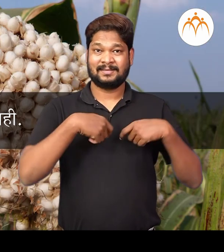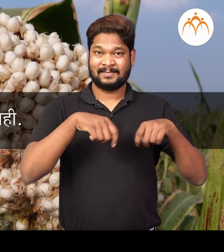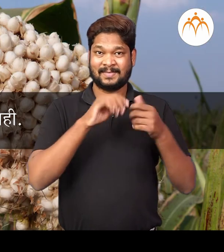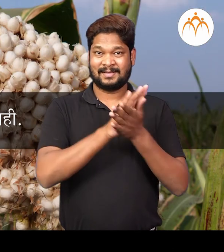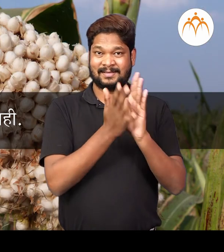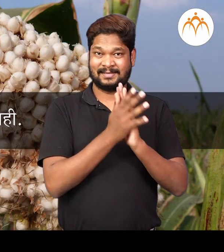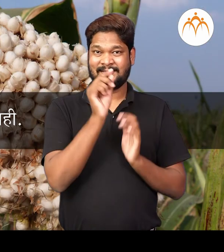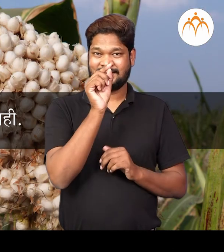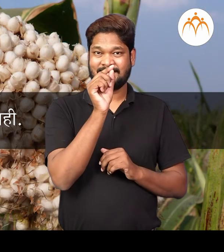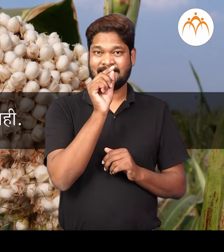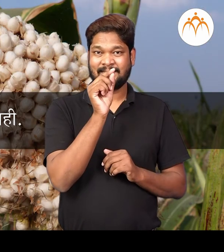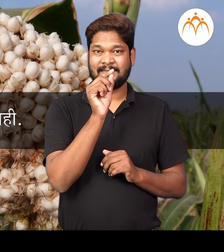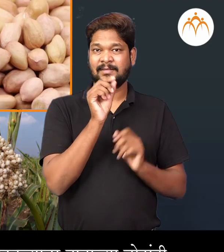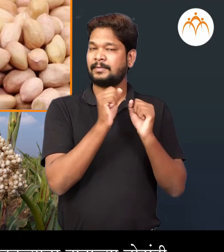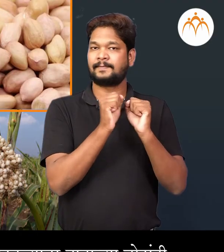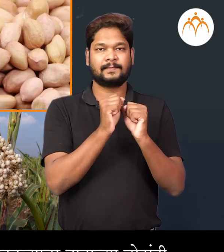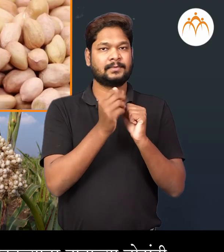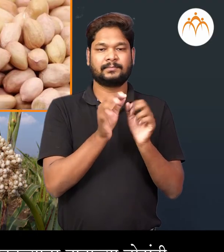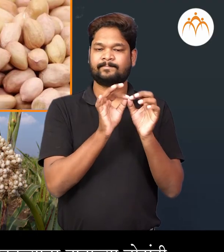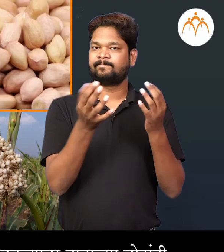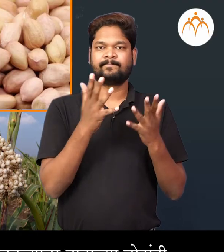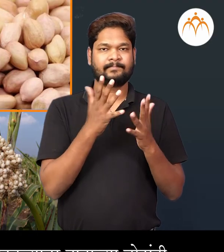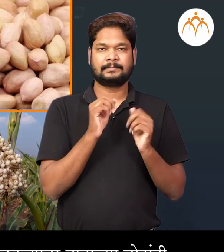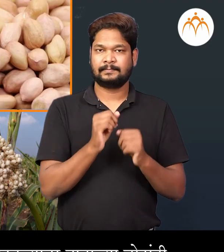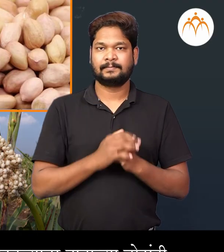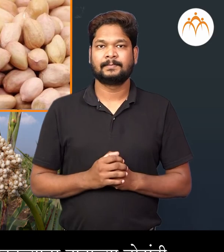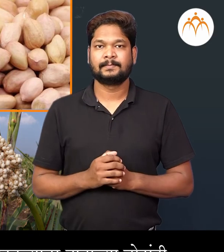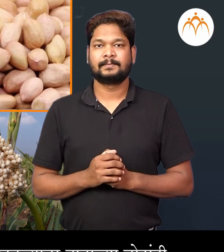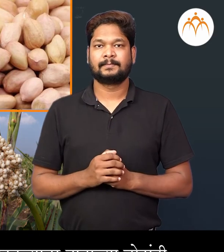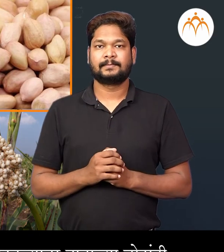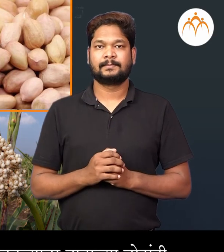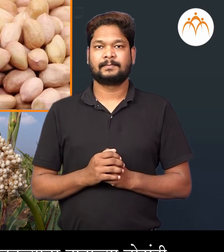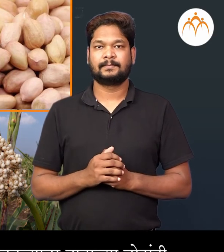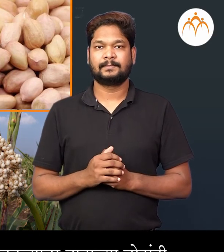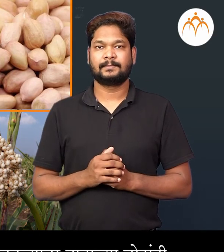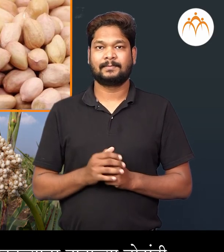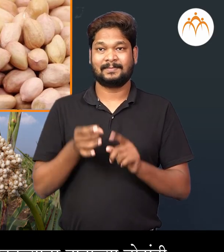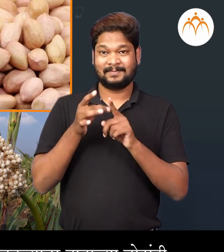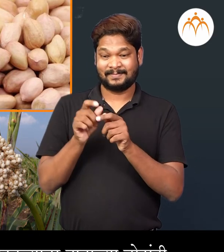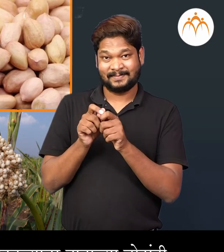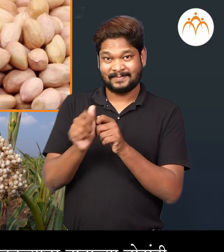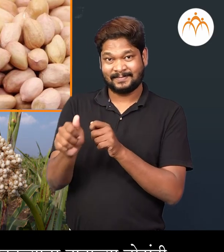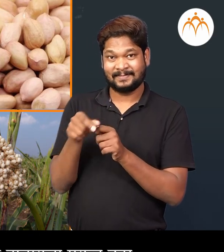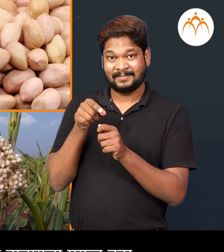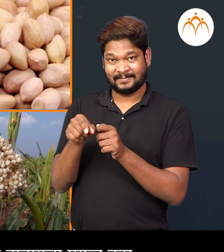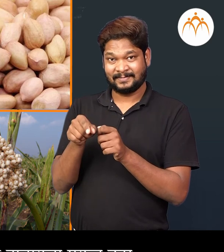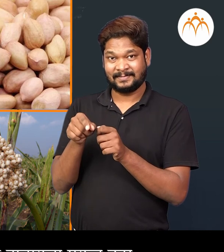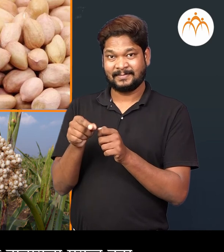पण मका अनी जवारी छे नहीं। मटार अनी शेंगदानेयाचे साल काडल्यावर हाताचा बोटानी